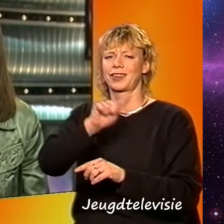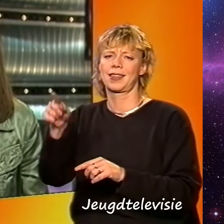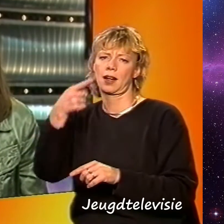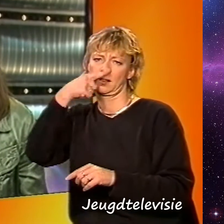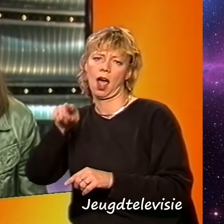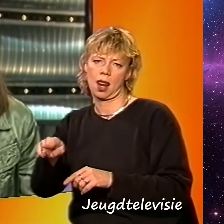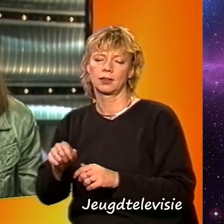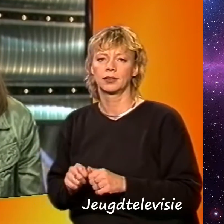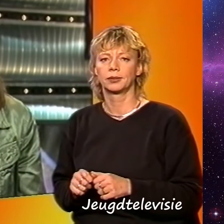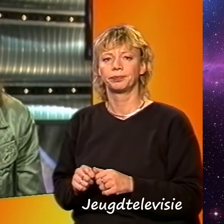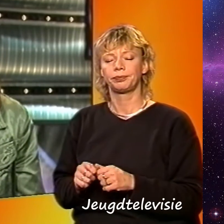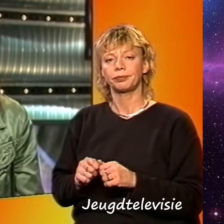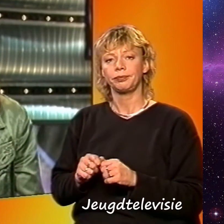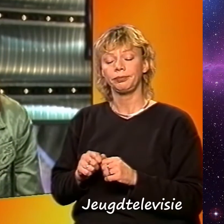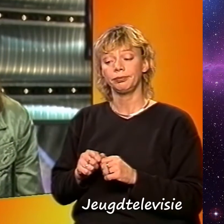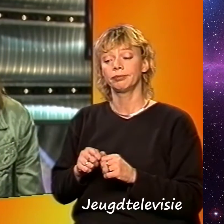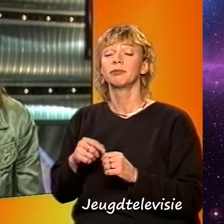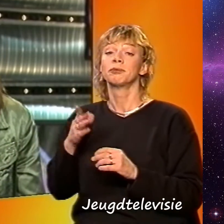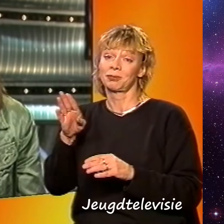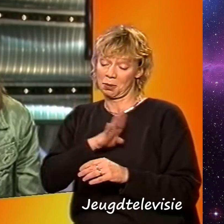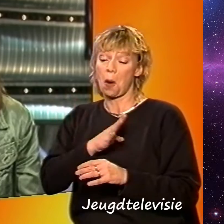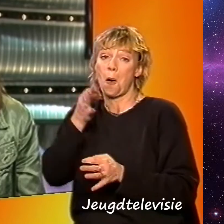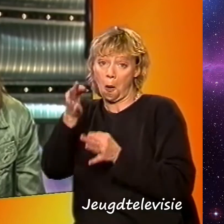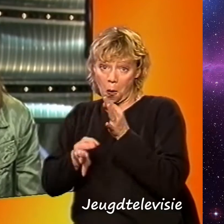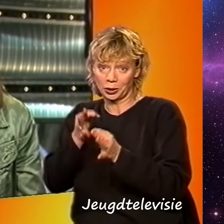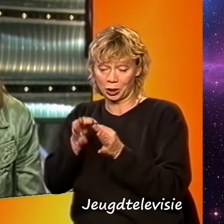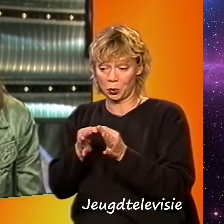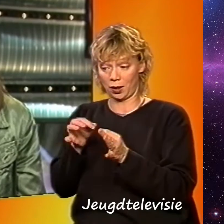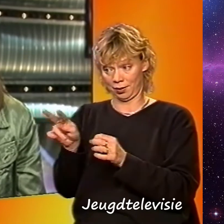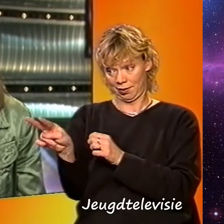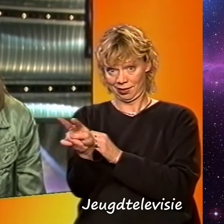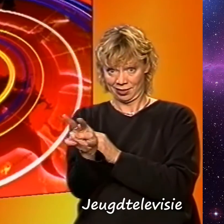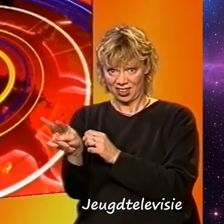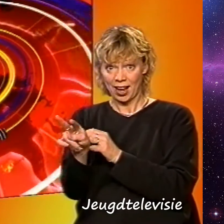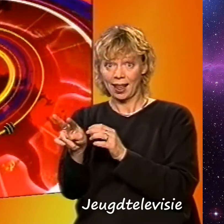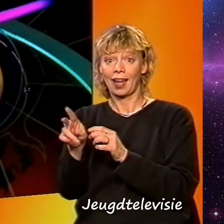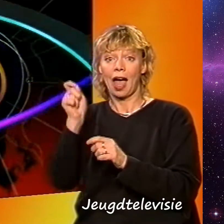Ondertussen wordt bekeken of Johnny en Luther ook in Thailand aanslagen hebben gepleegd.